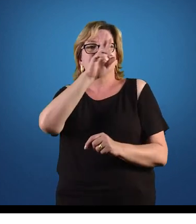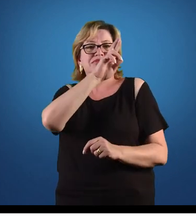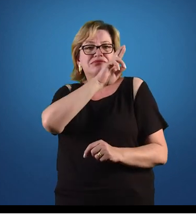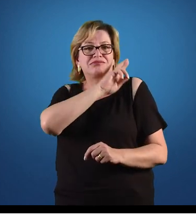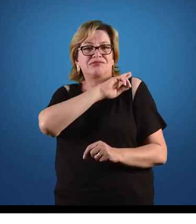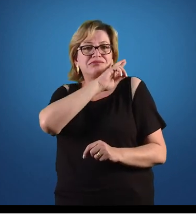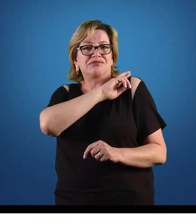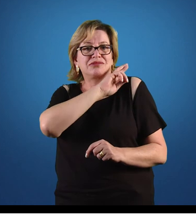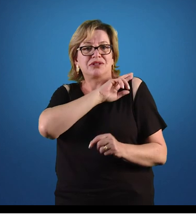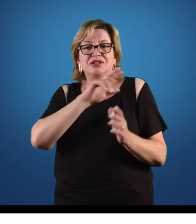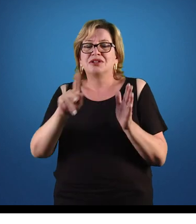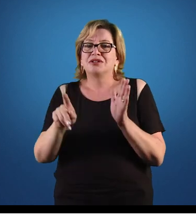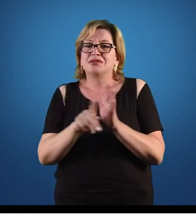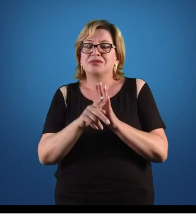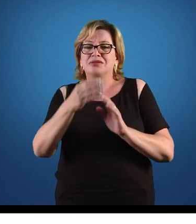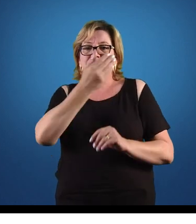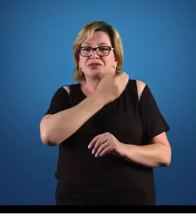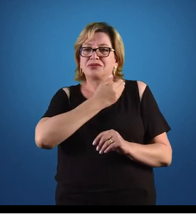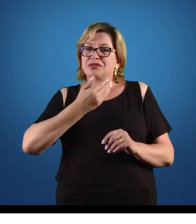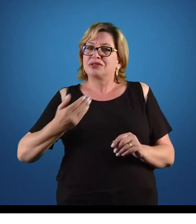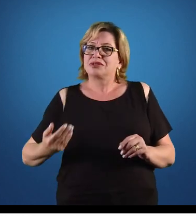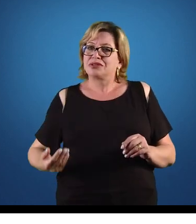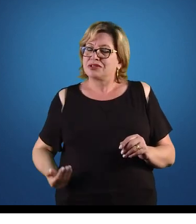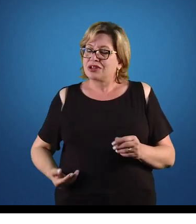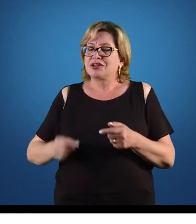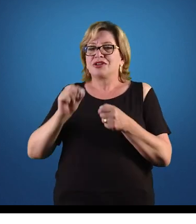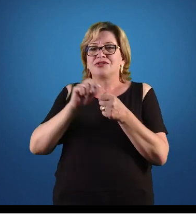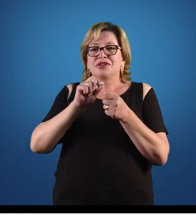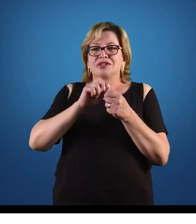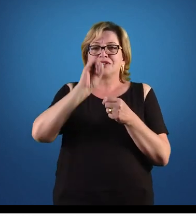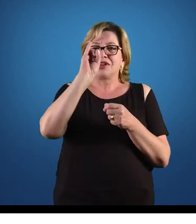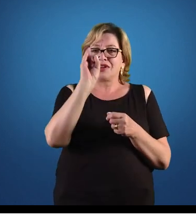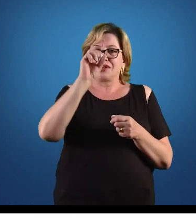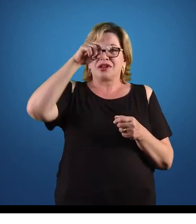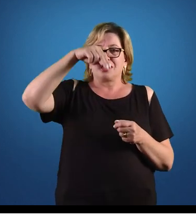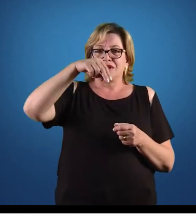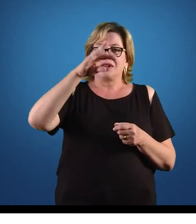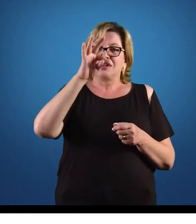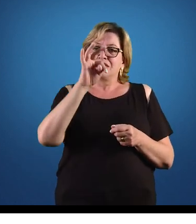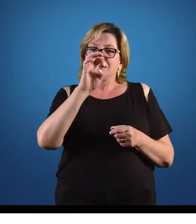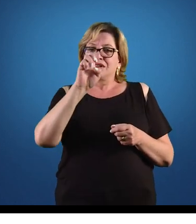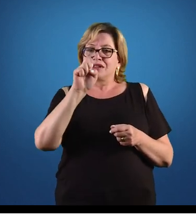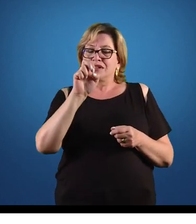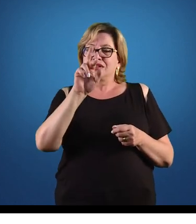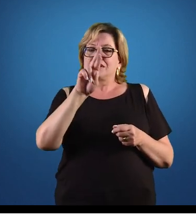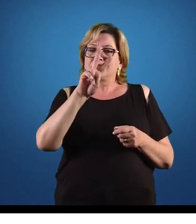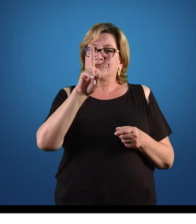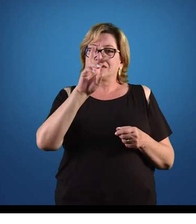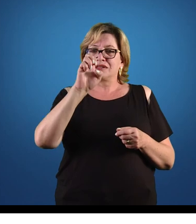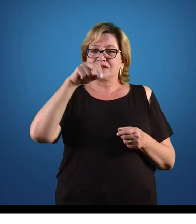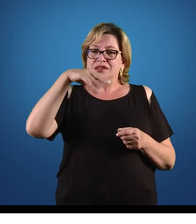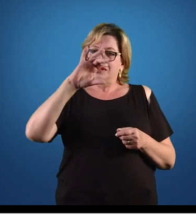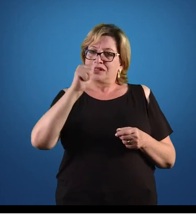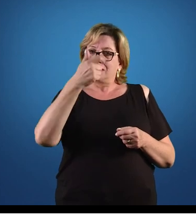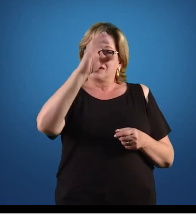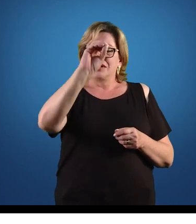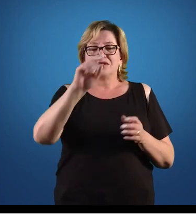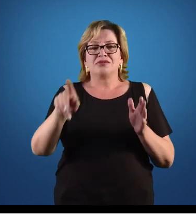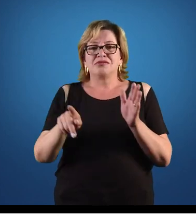do Estado fazendo uma intervenção na economia, certo? Fazendo essa